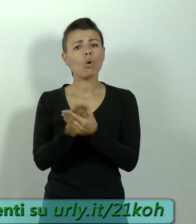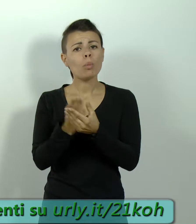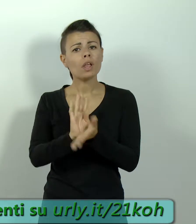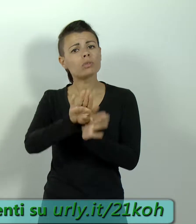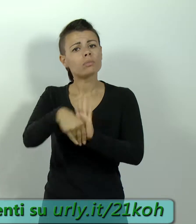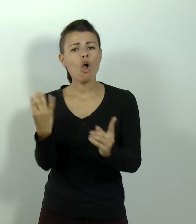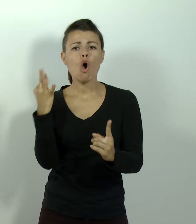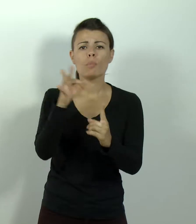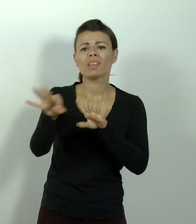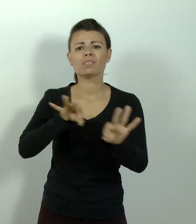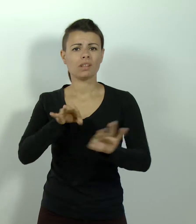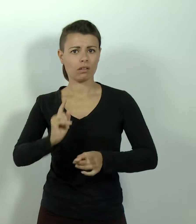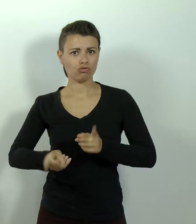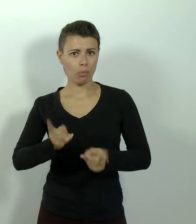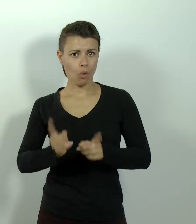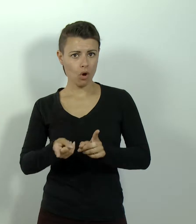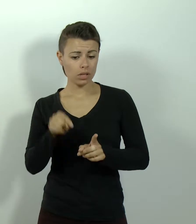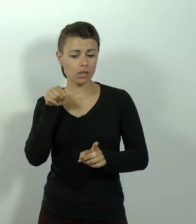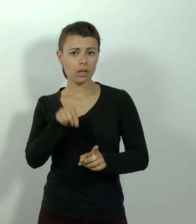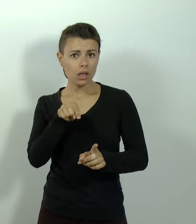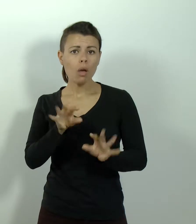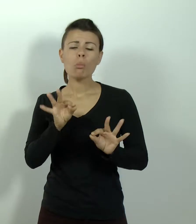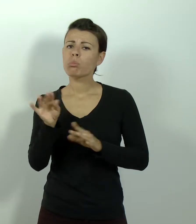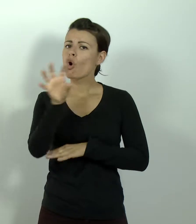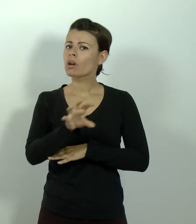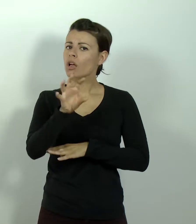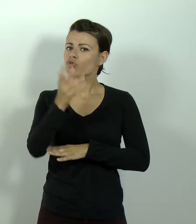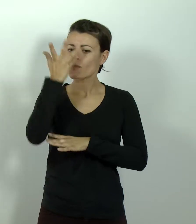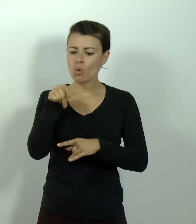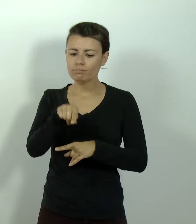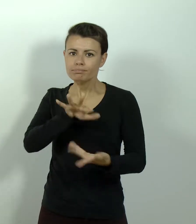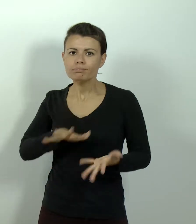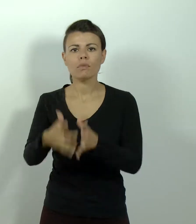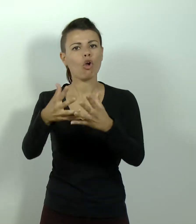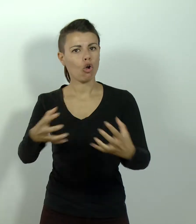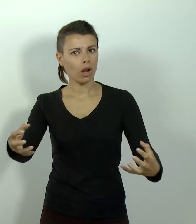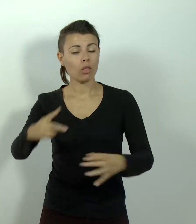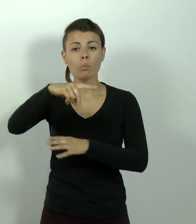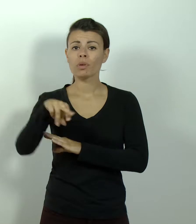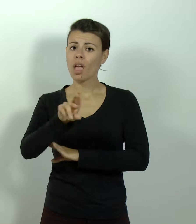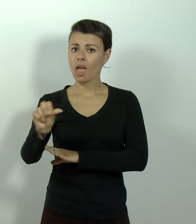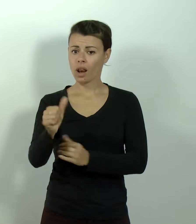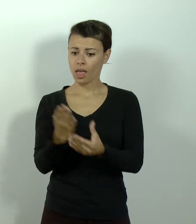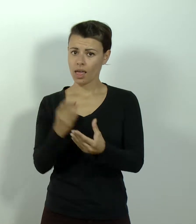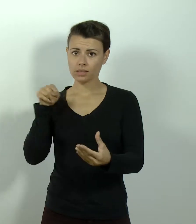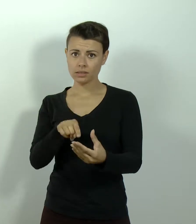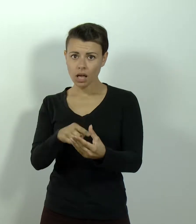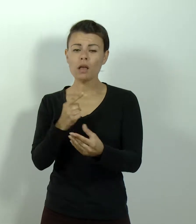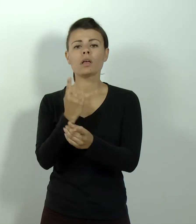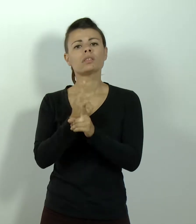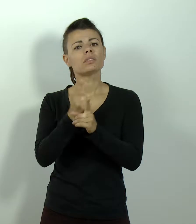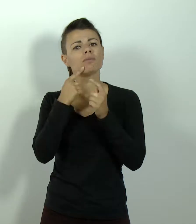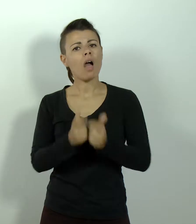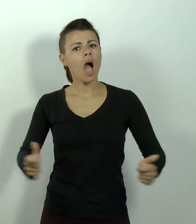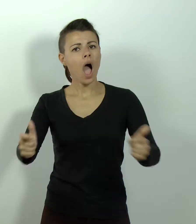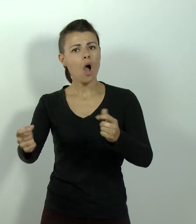definisce obiettivi, strategie e politiche che la Regione si propone di realizzare il PRS andrà discusso